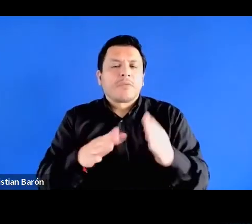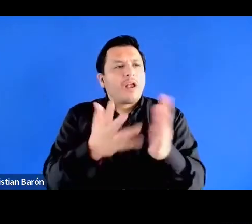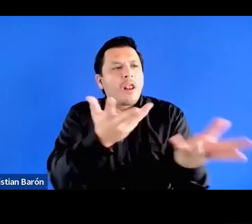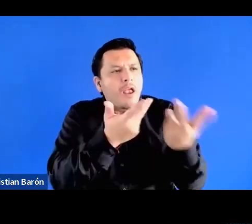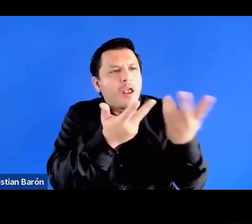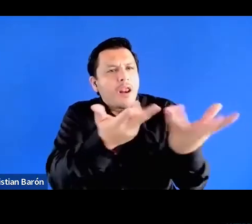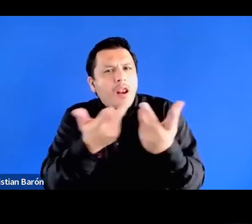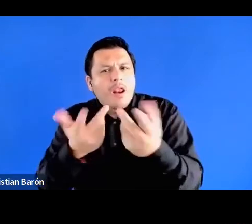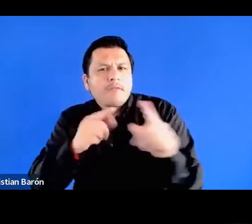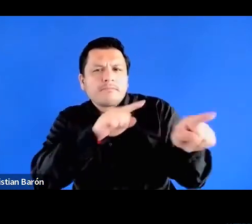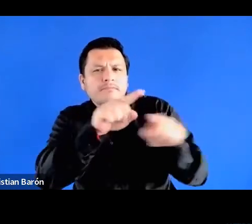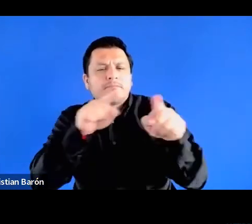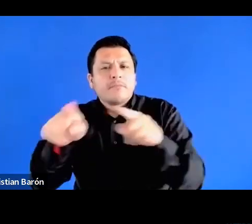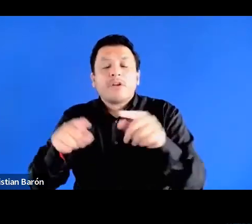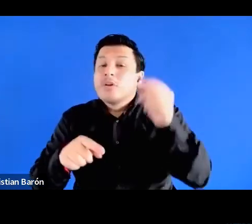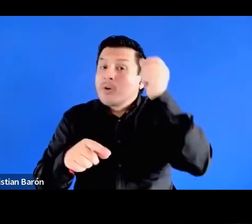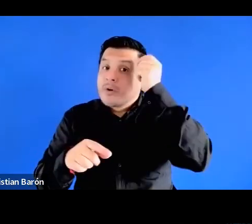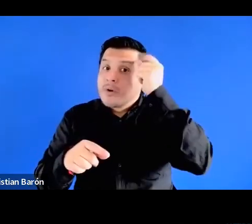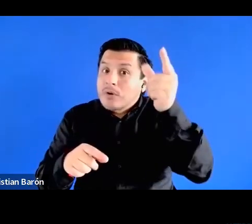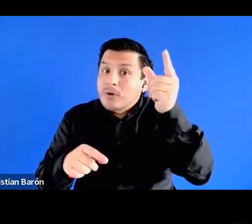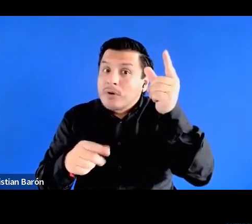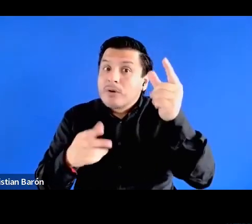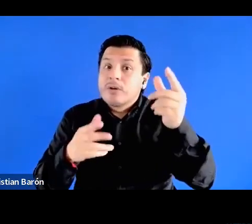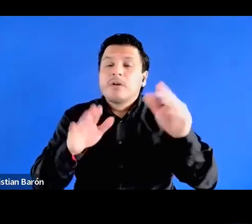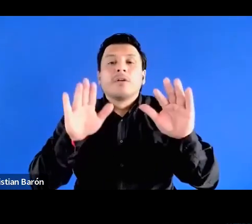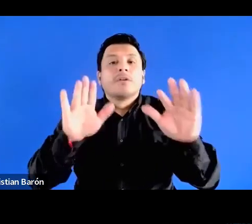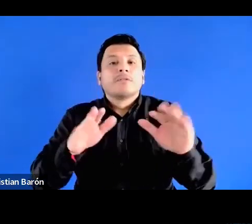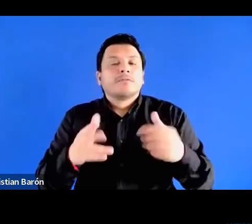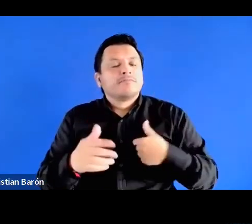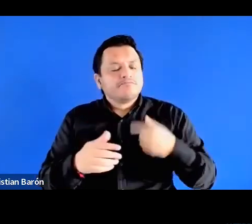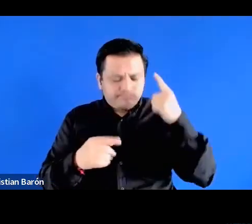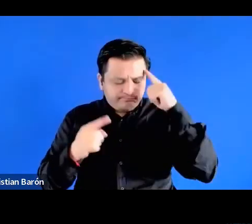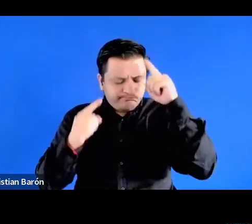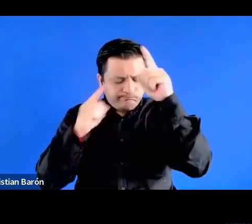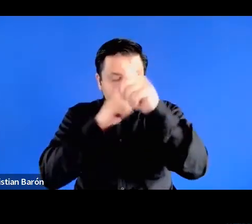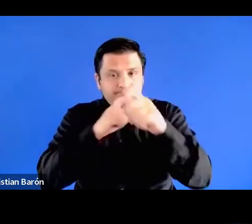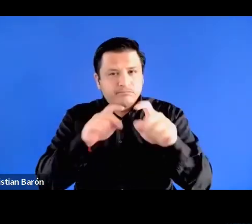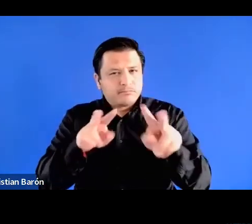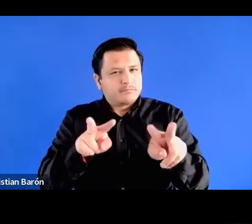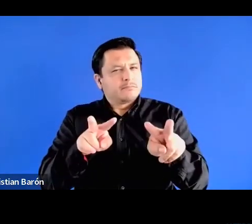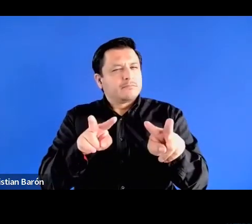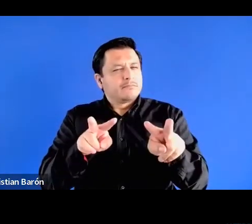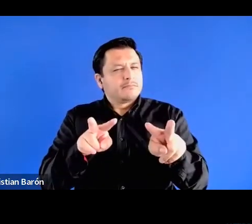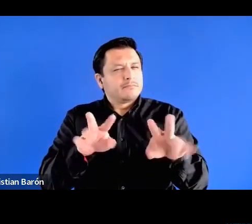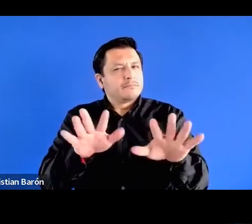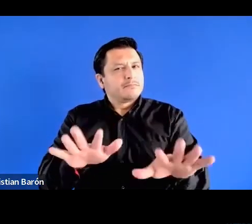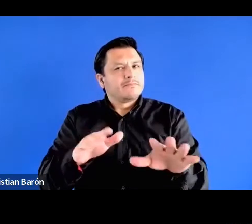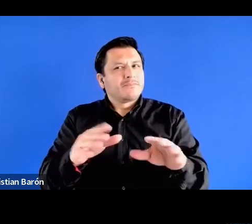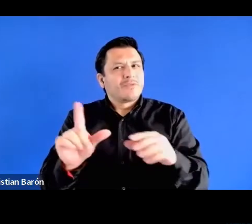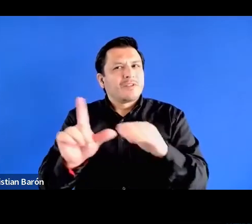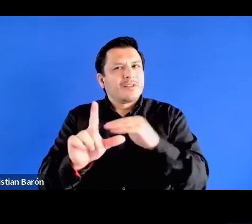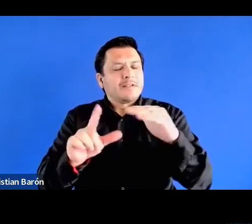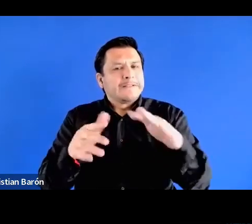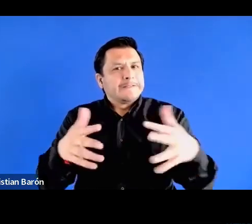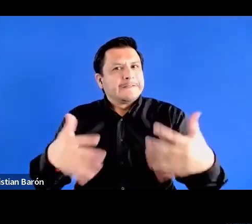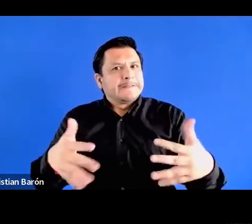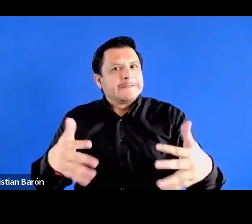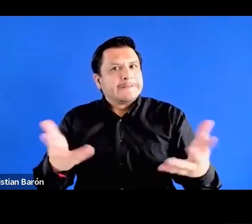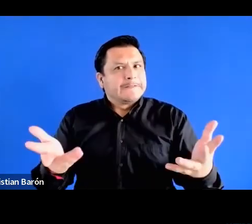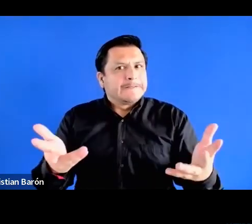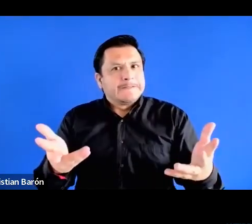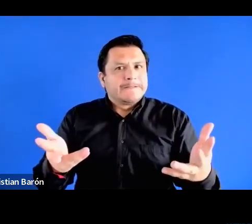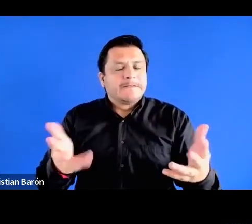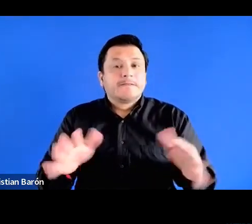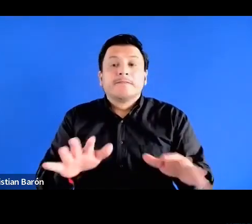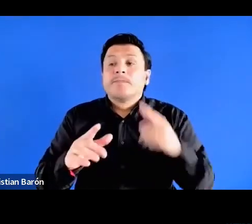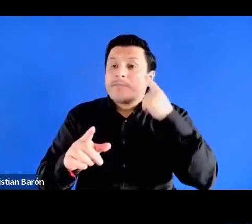otros lugares, una comprensión que me pone a temblar cuando pienso en la clase media, ¿no? O sea, que si pensamos